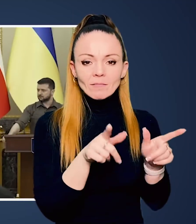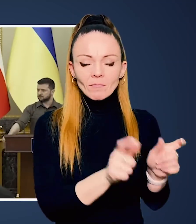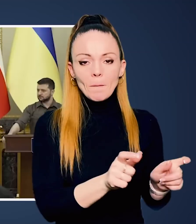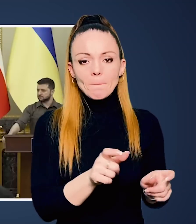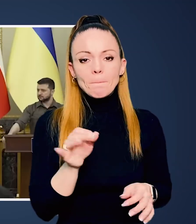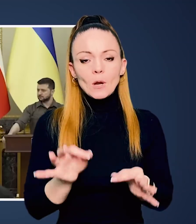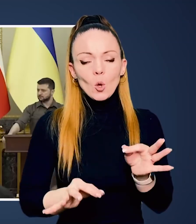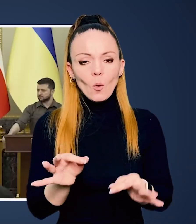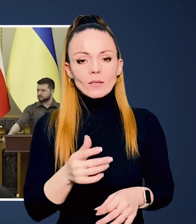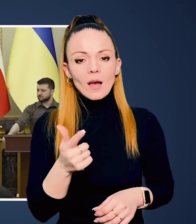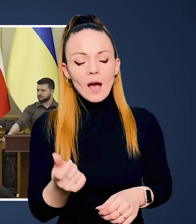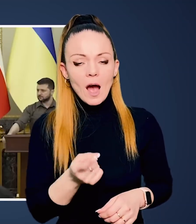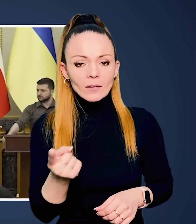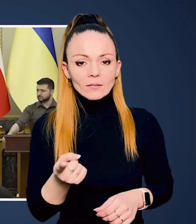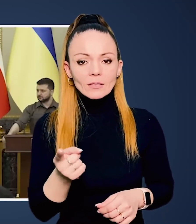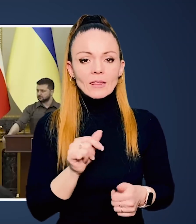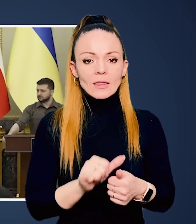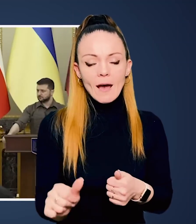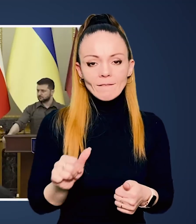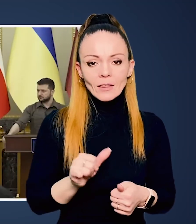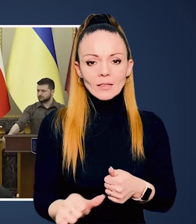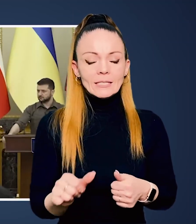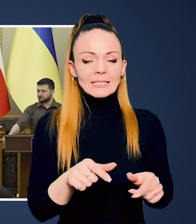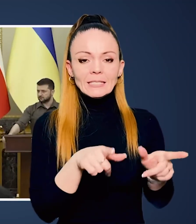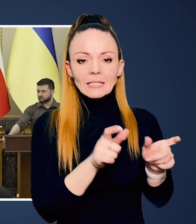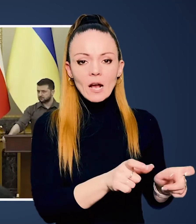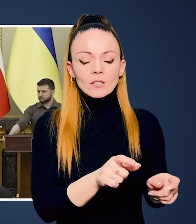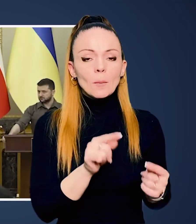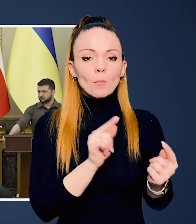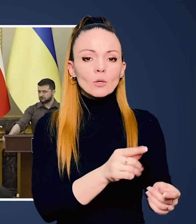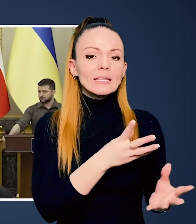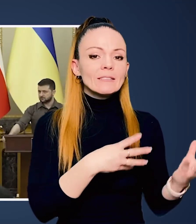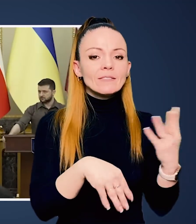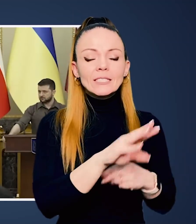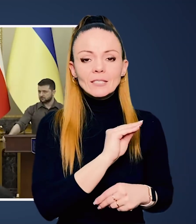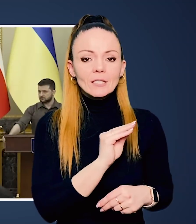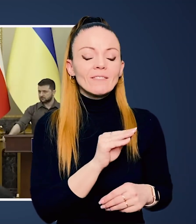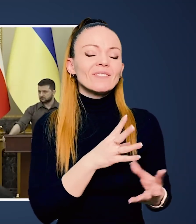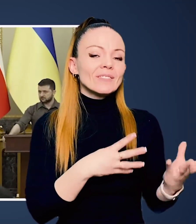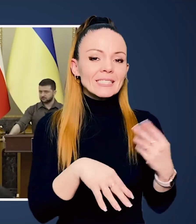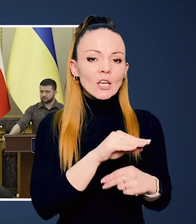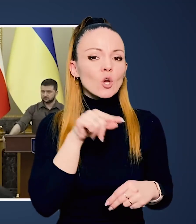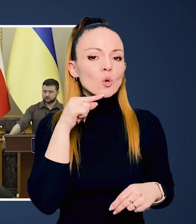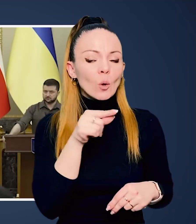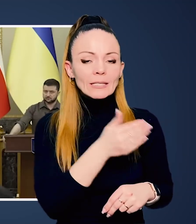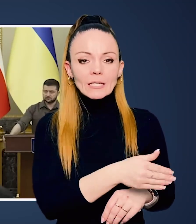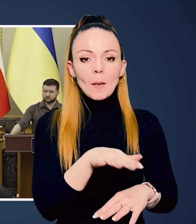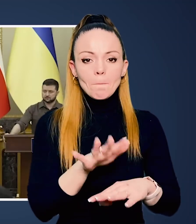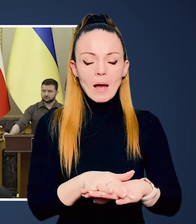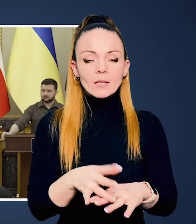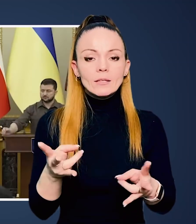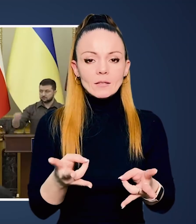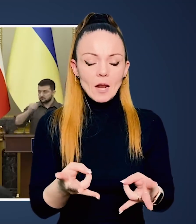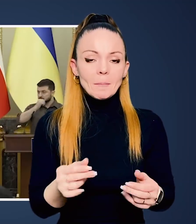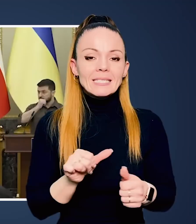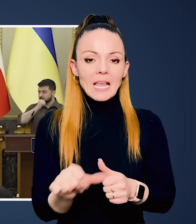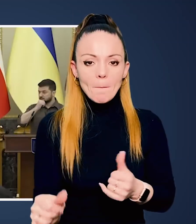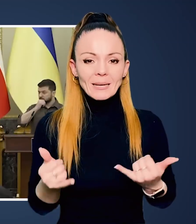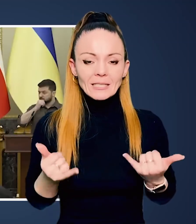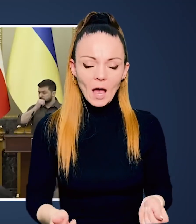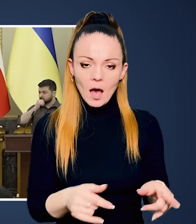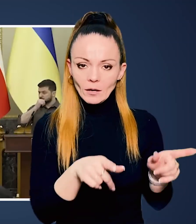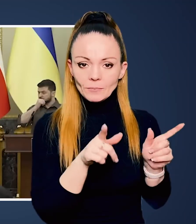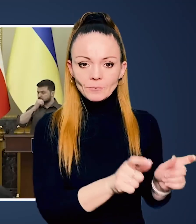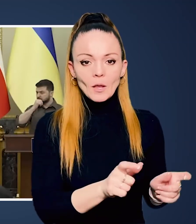Заборона, цілковите ембарго природнього газу і нафти. Санкції проти всіх, повторюю, всіх російських